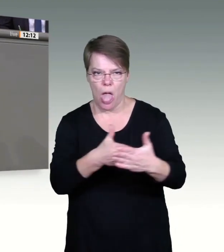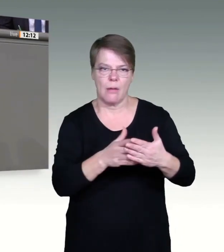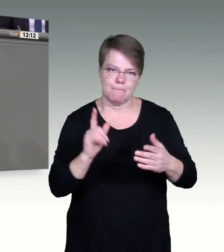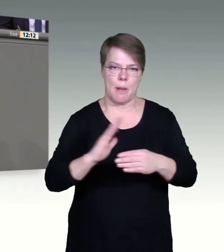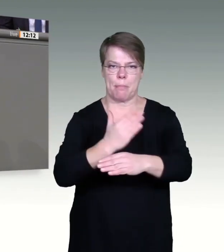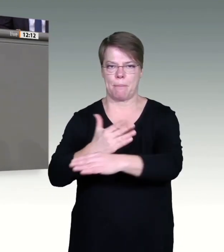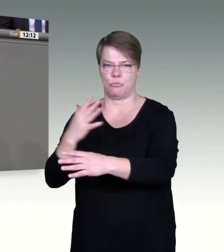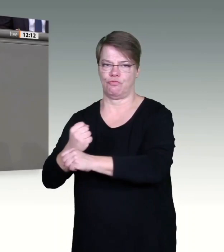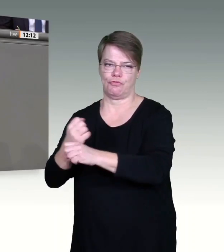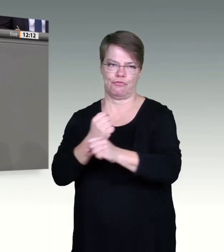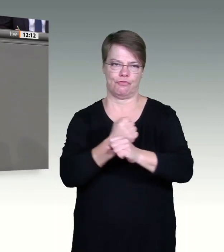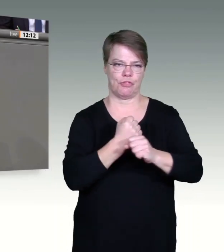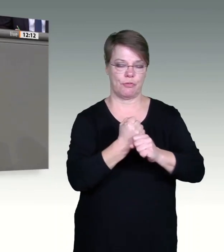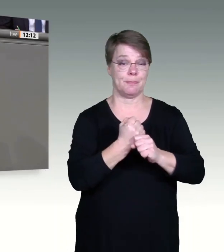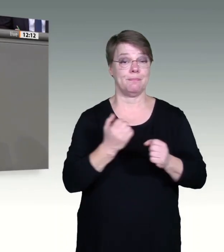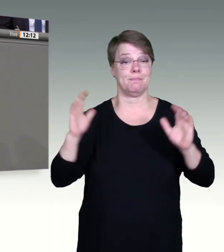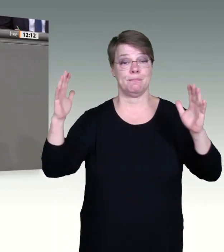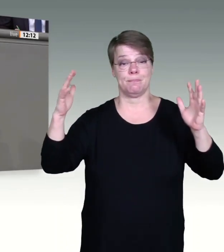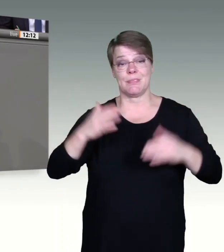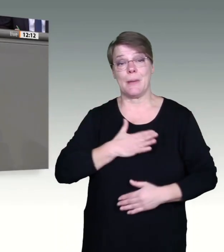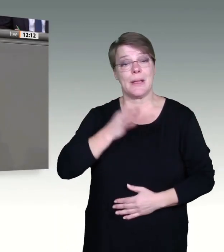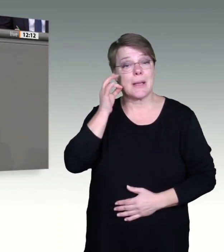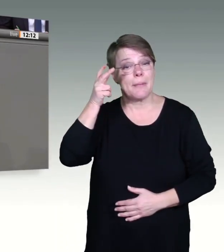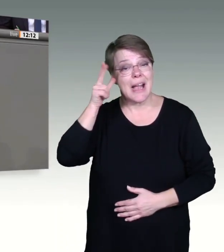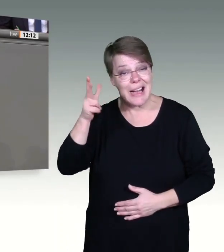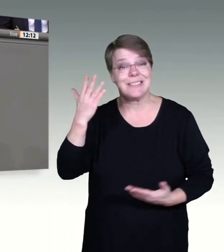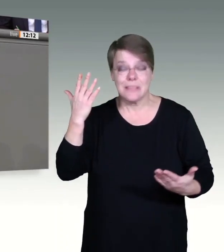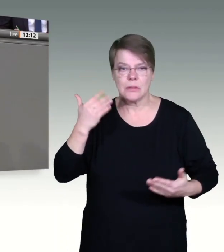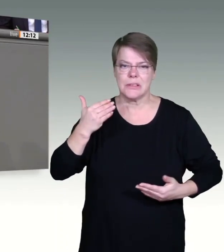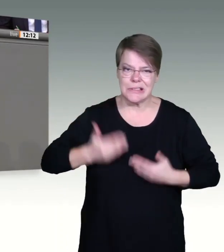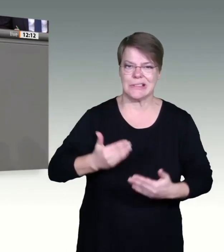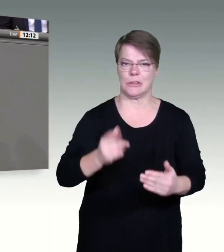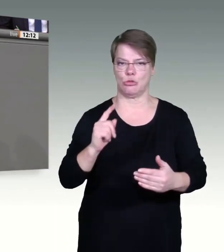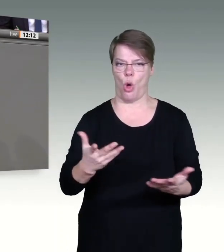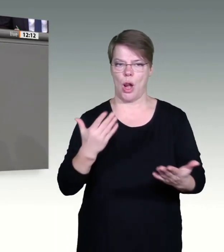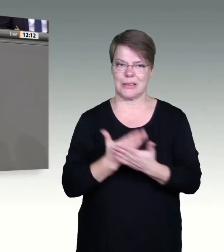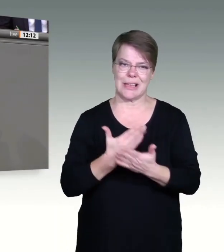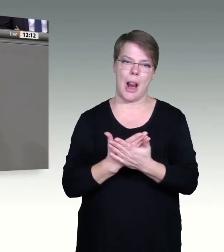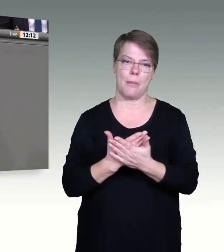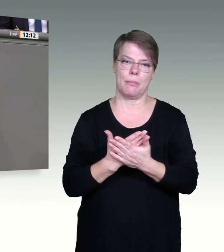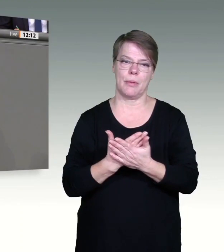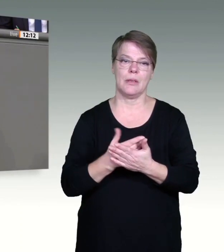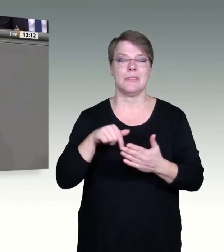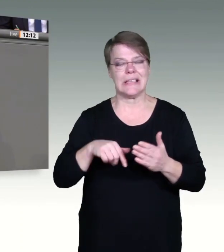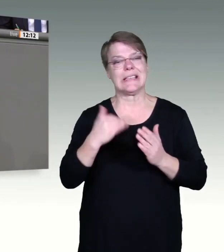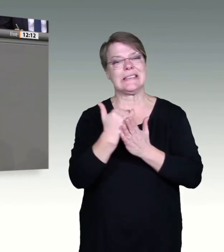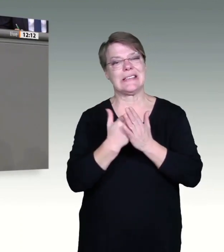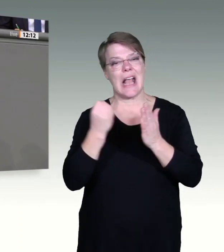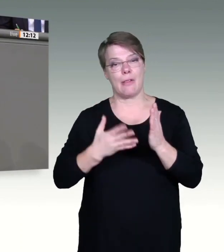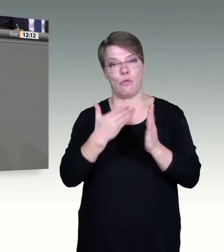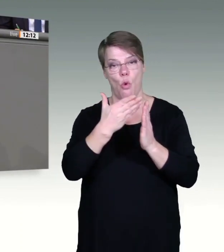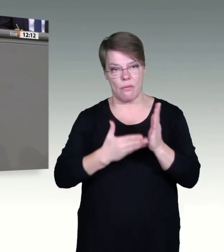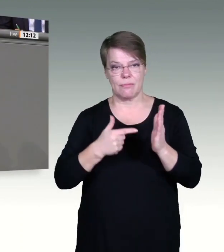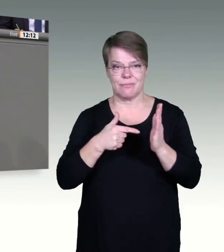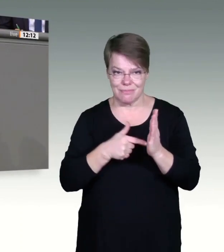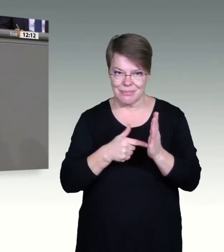Tierärzte vorübergehend zur Durchführung der COVID-19-Schutzimpfung berechtigt werden. Voraussetzung dafür ist natürlich, dass